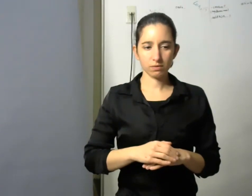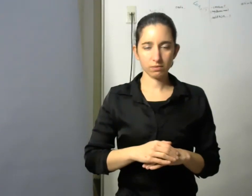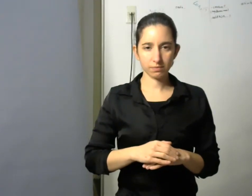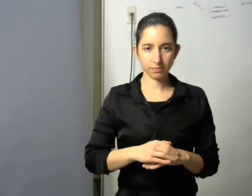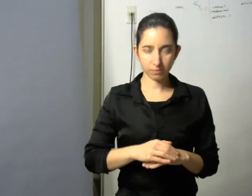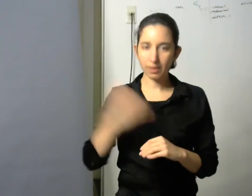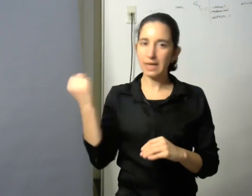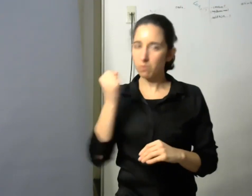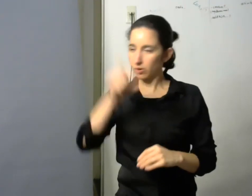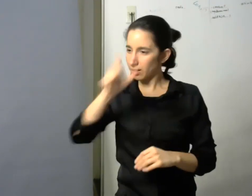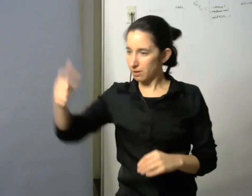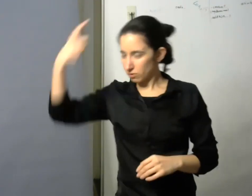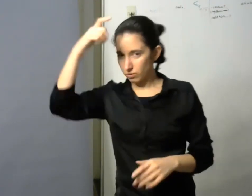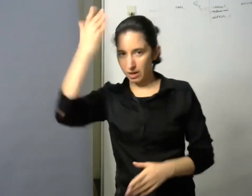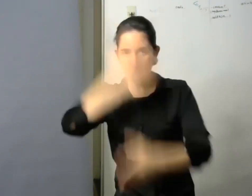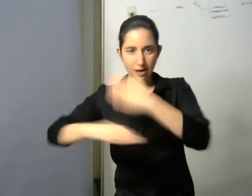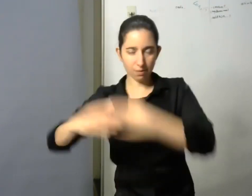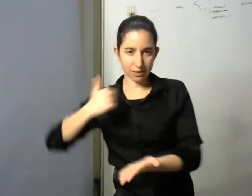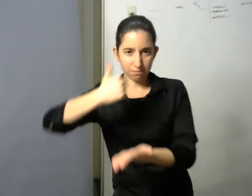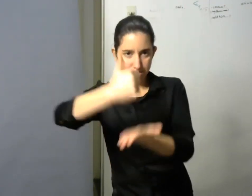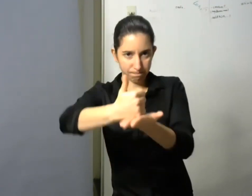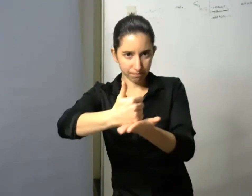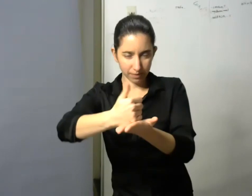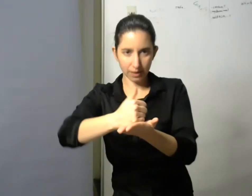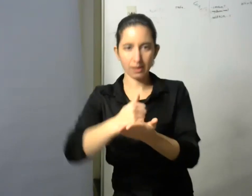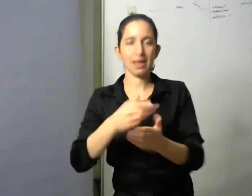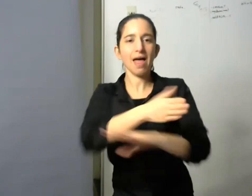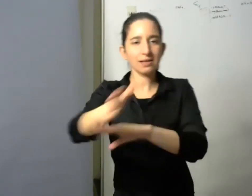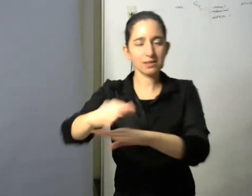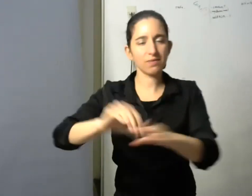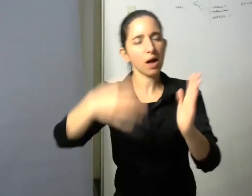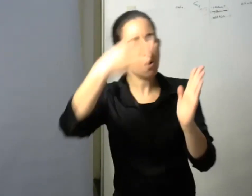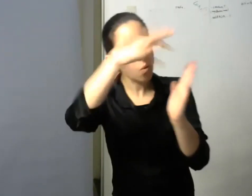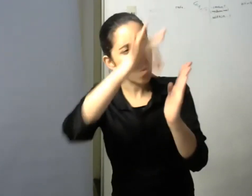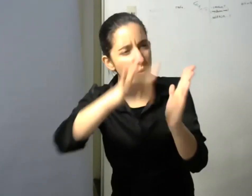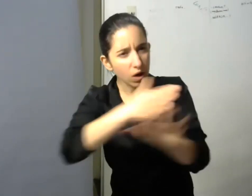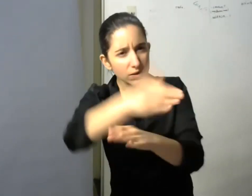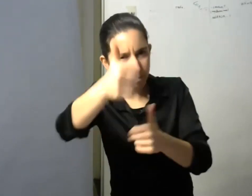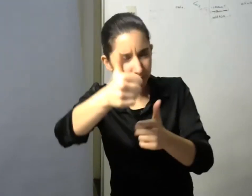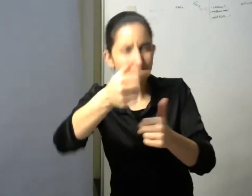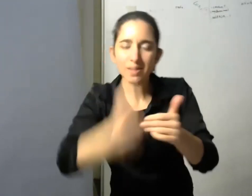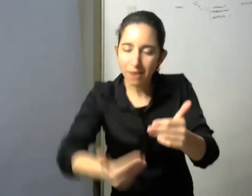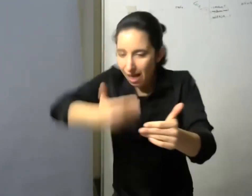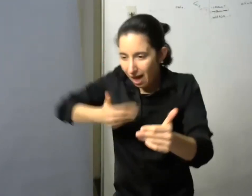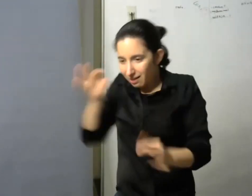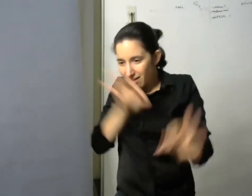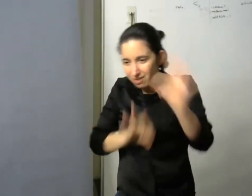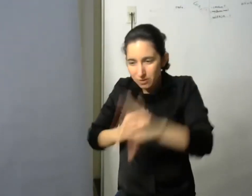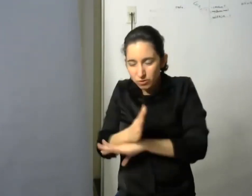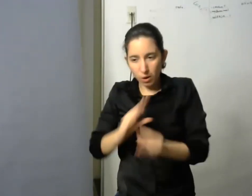sino de participar en la elaboración de todo lo que se hace en este sentido el capítulo recorre una larga historia